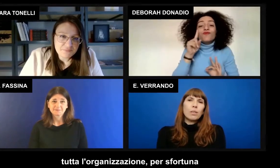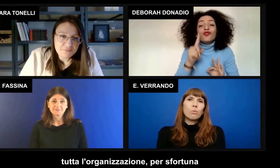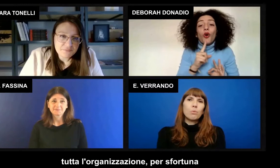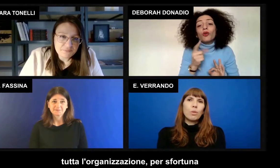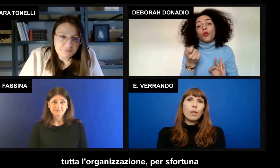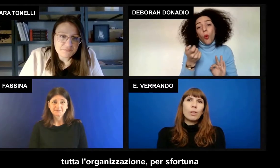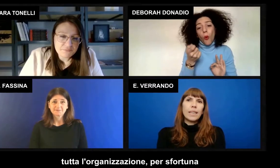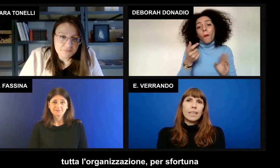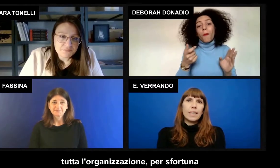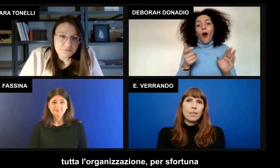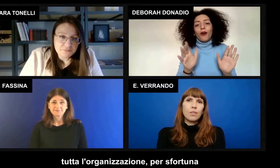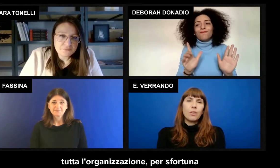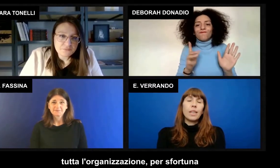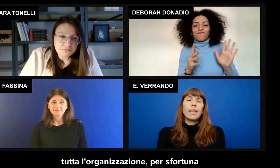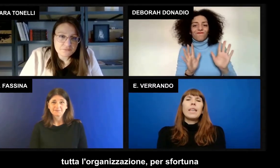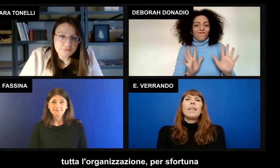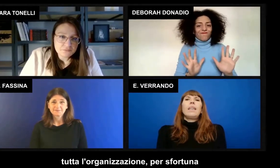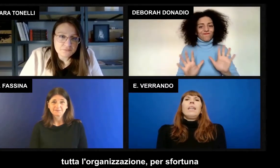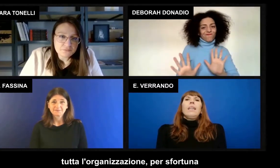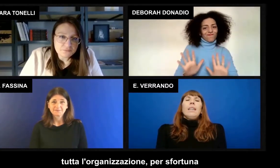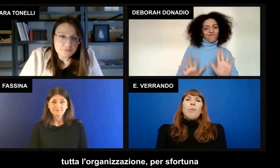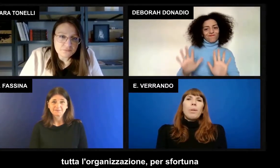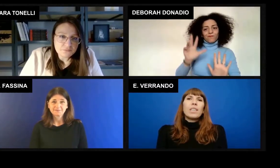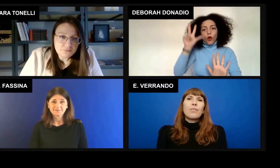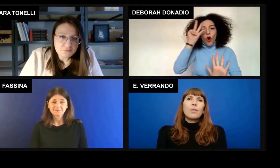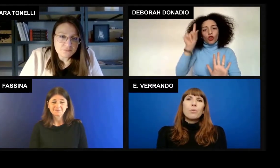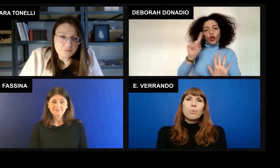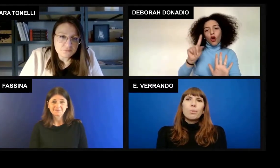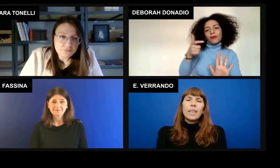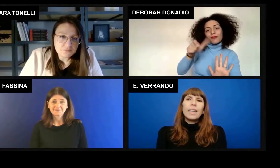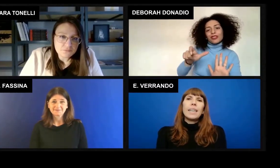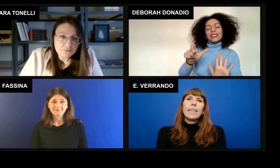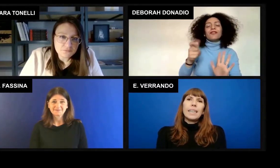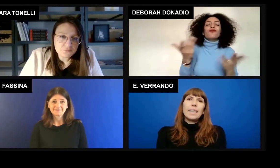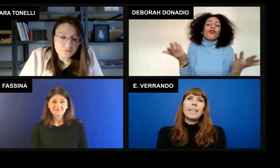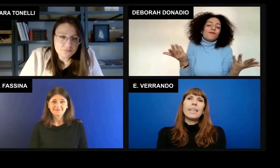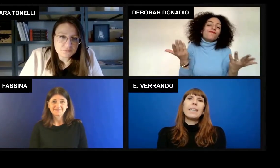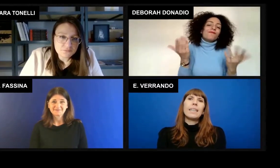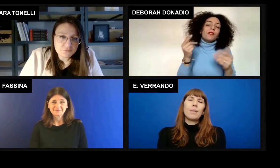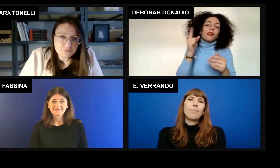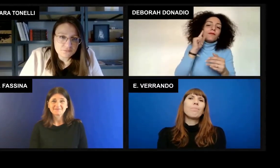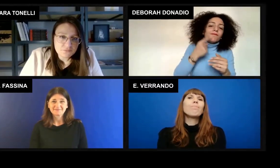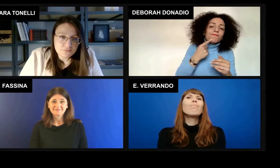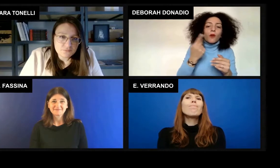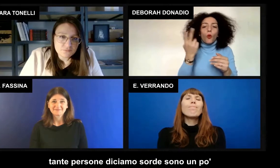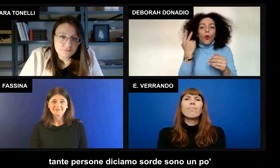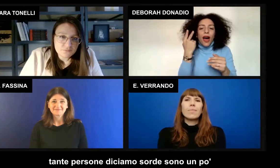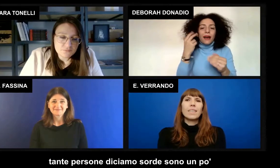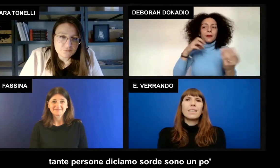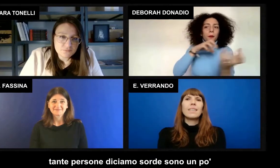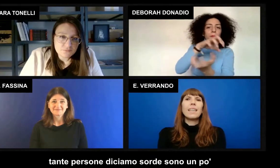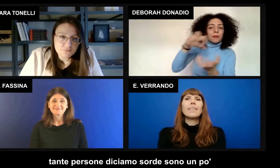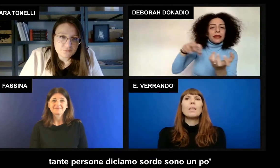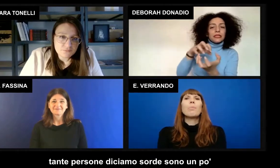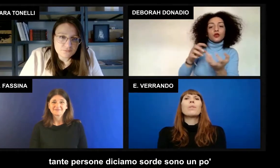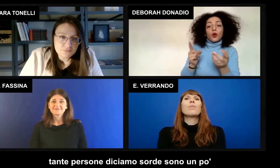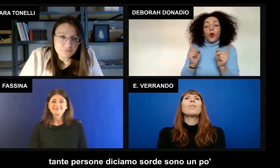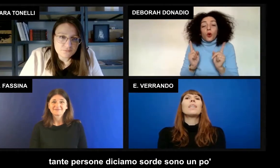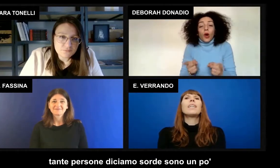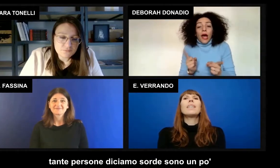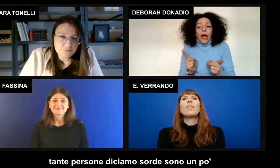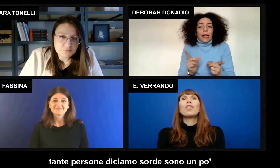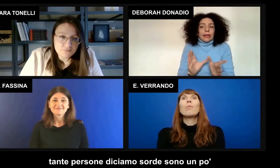supportato tutto l'organizzazione. Per sfortuna tante